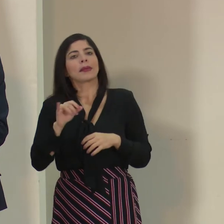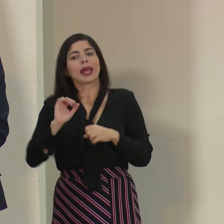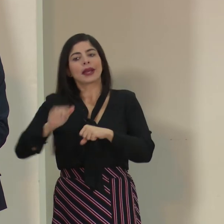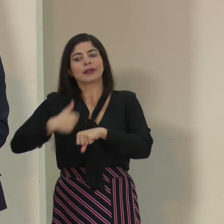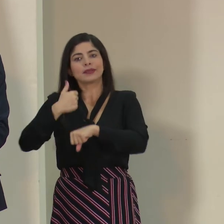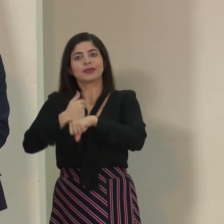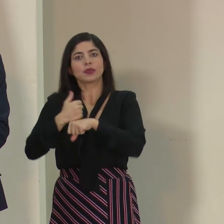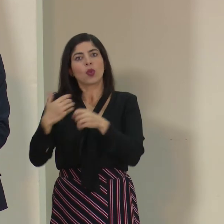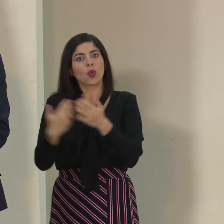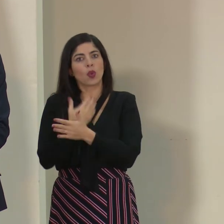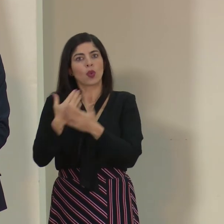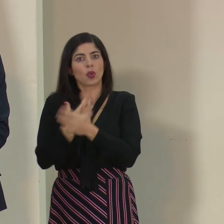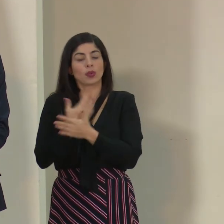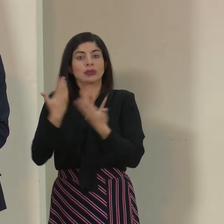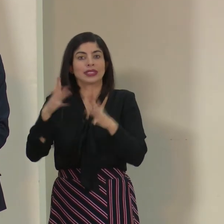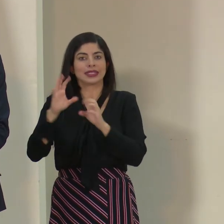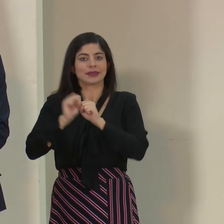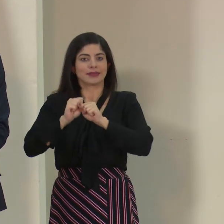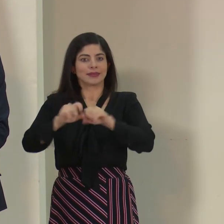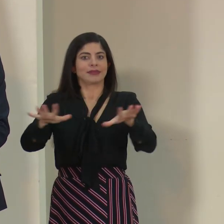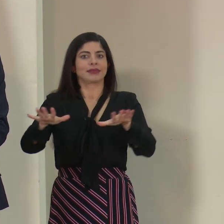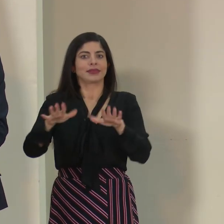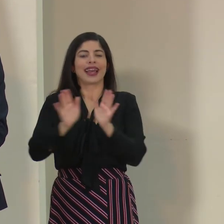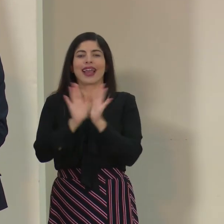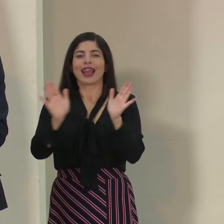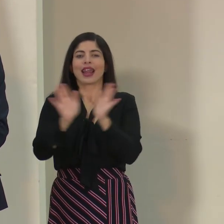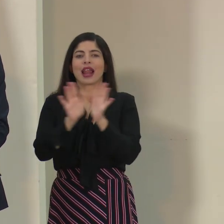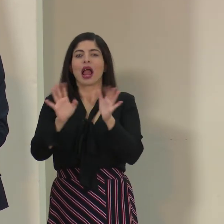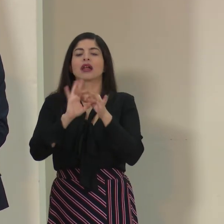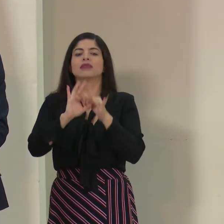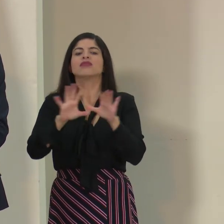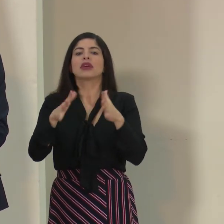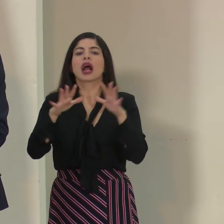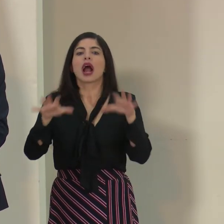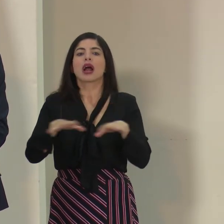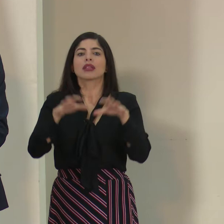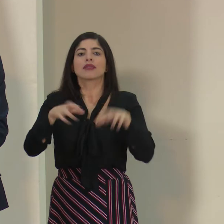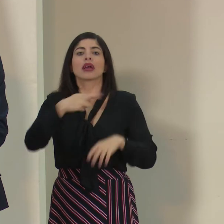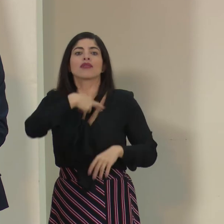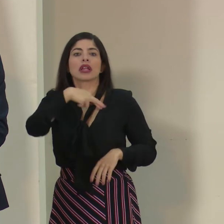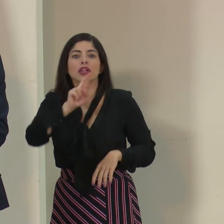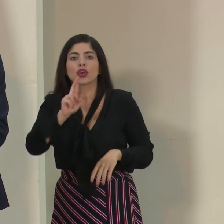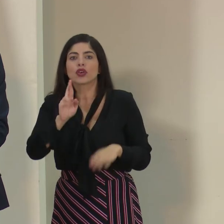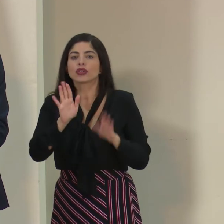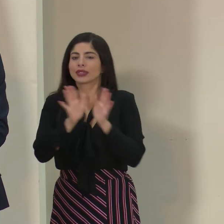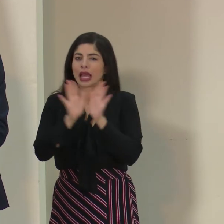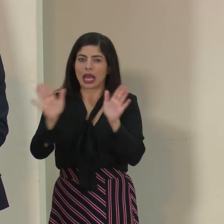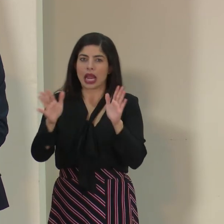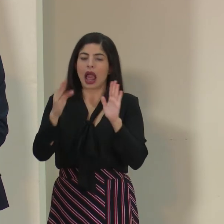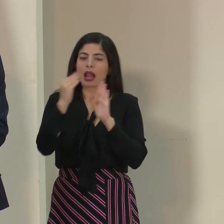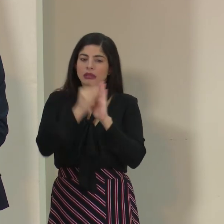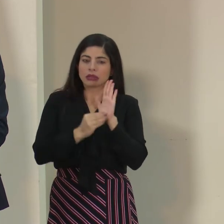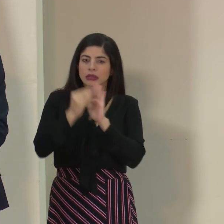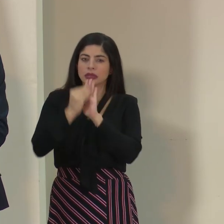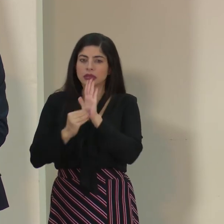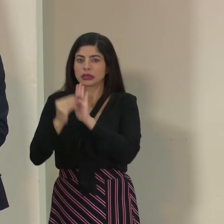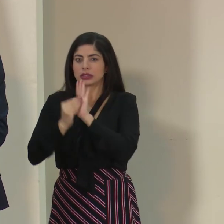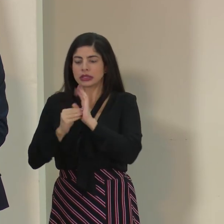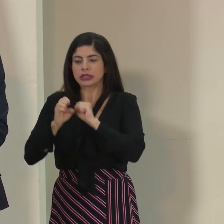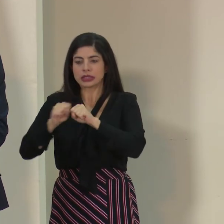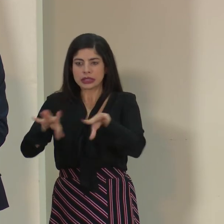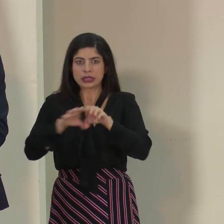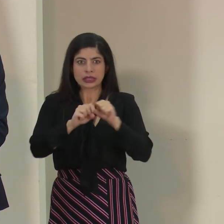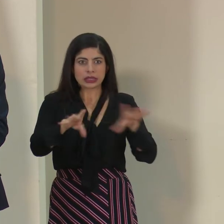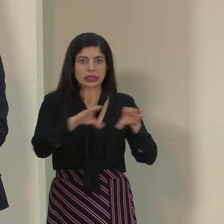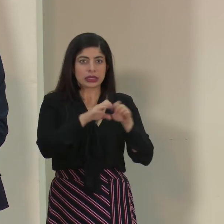uno y ya más bien ya se envió lineamientos generales sobre actividades religiosas en general, hemos estado considerando todo el